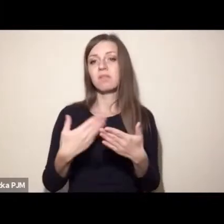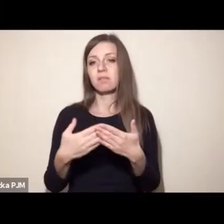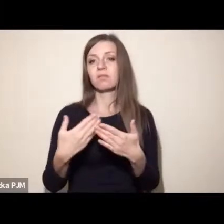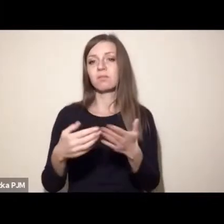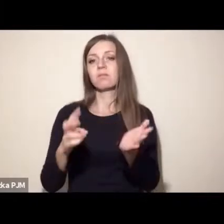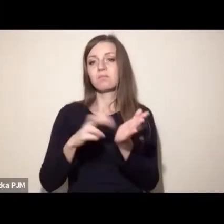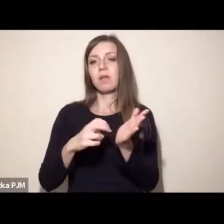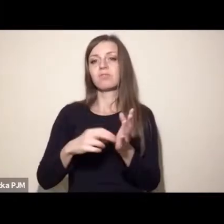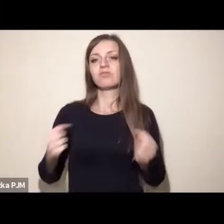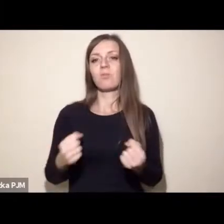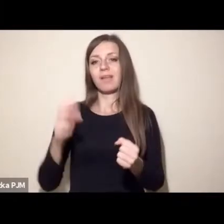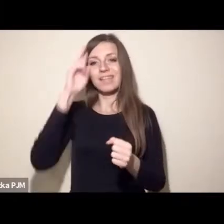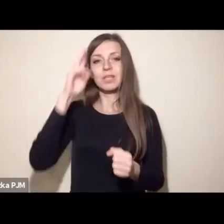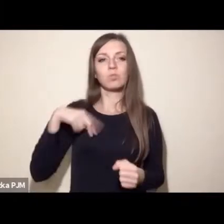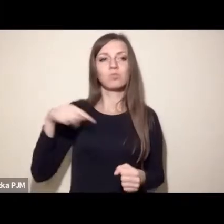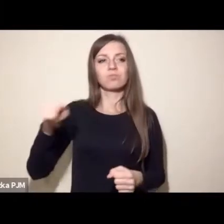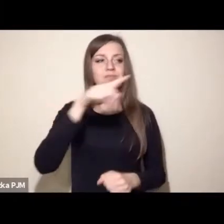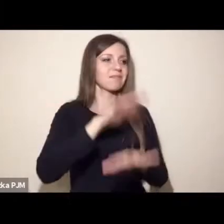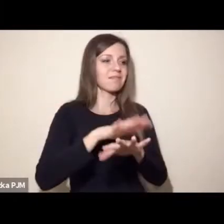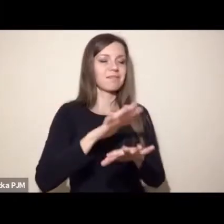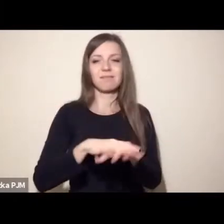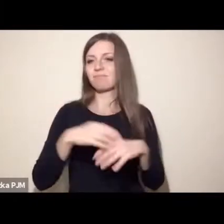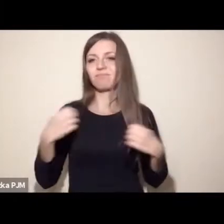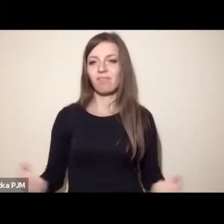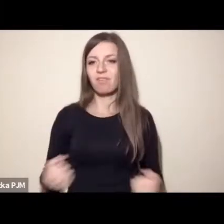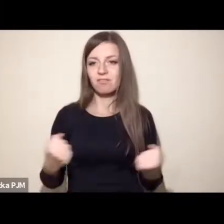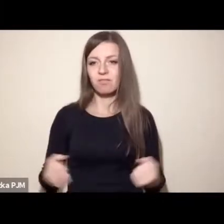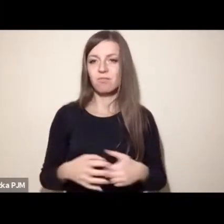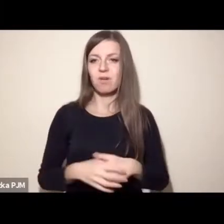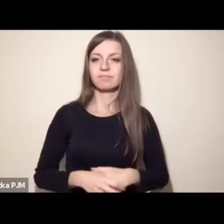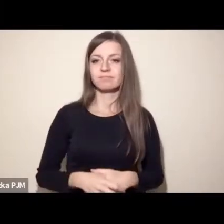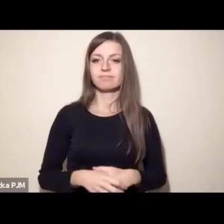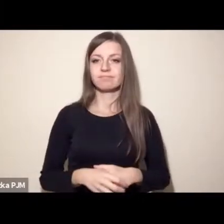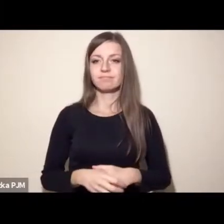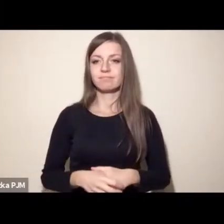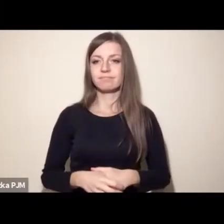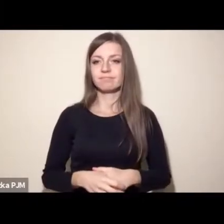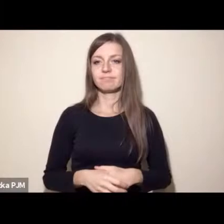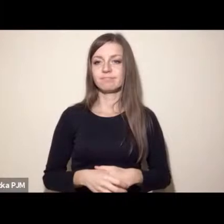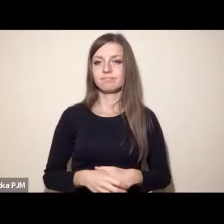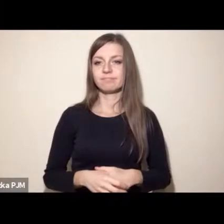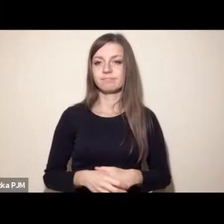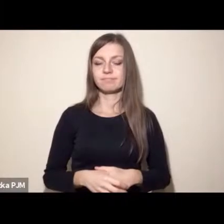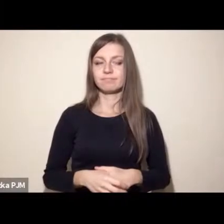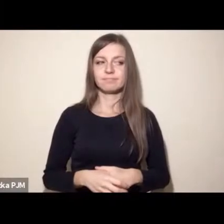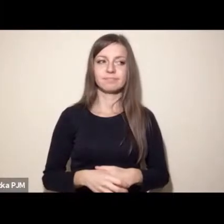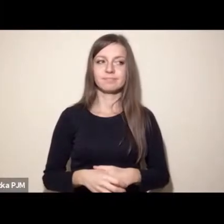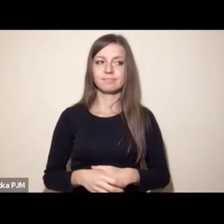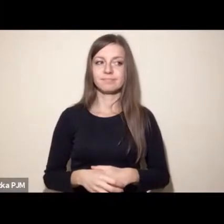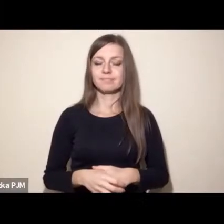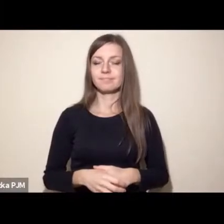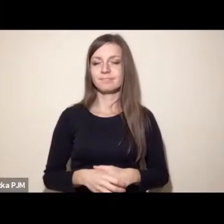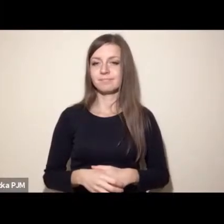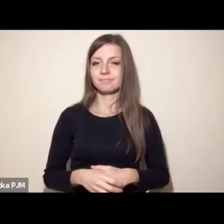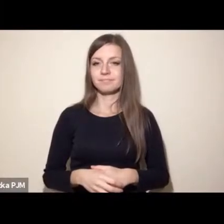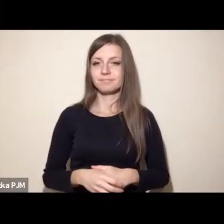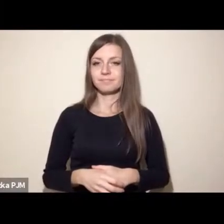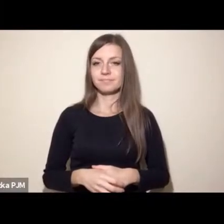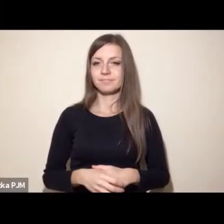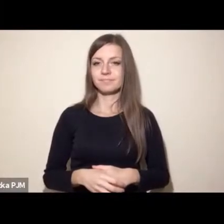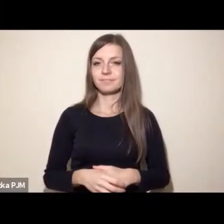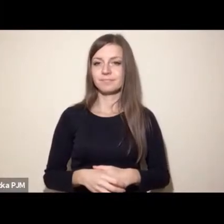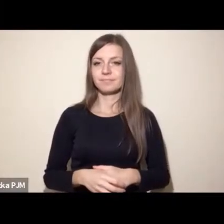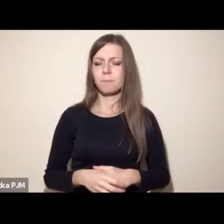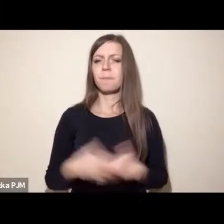instytucjonalnych, na brak działań systemowych, na nierozpoznanie tego jako problemu politycznego, również w kontekście europejskim. Ale ja nie sądzę, żeby